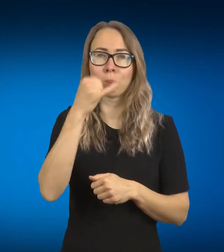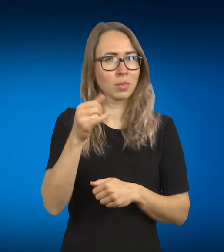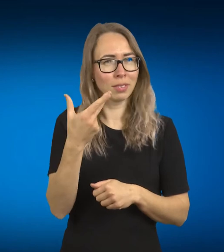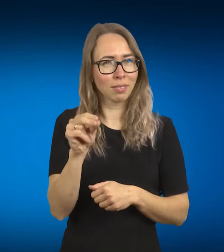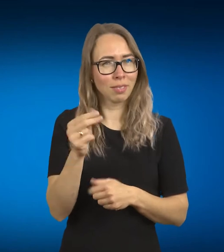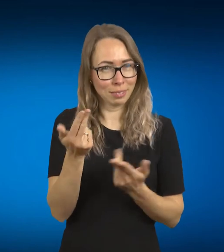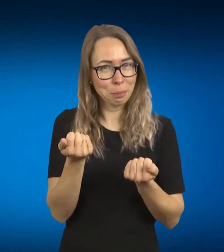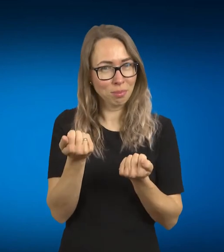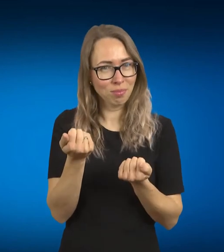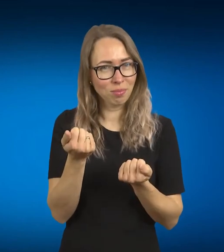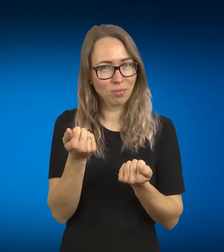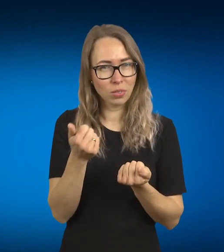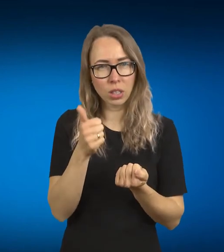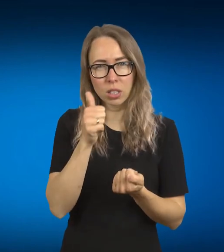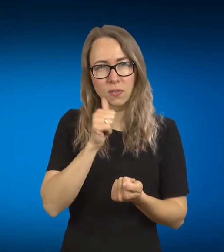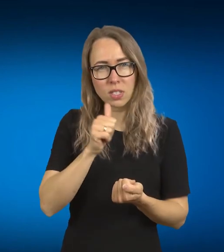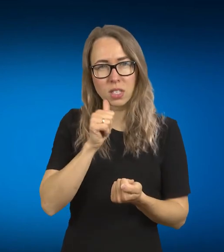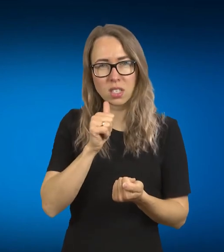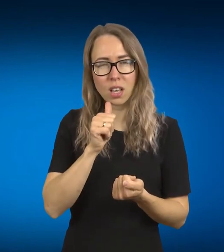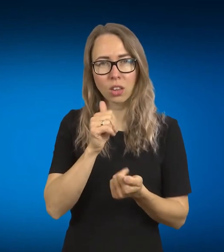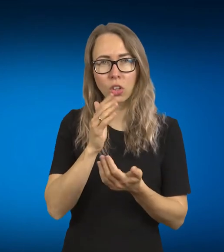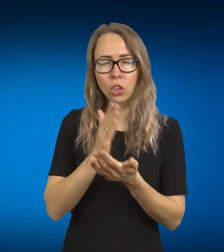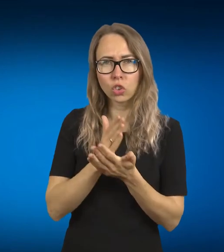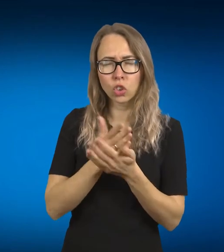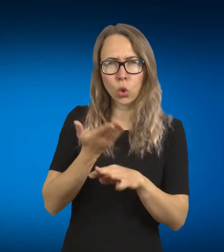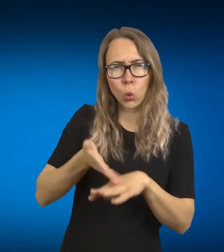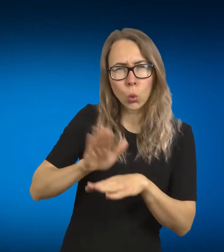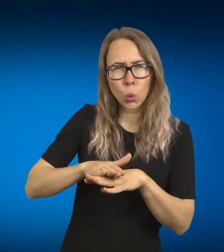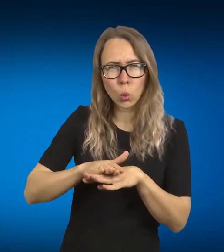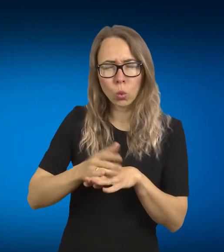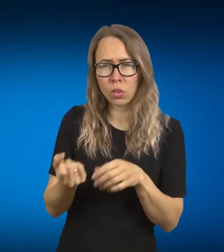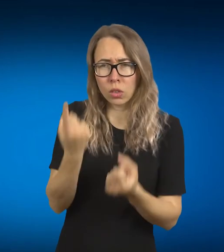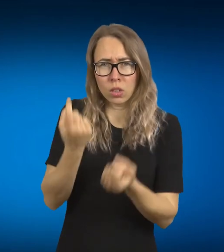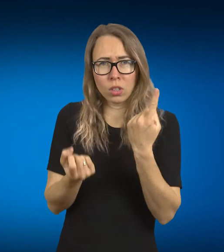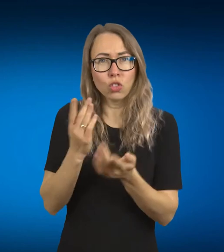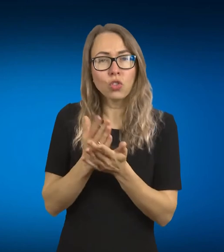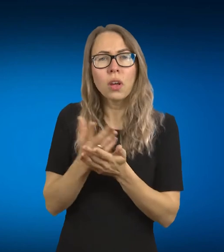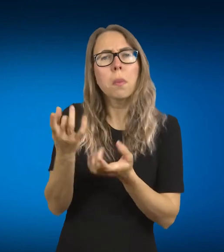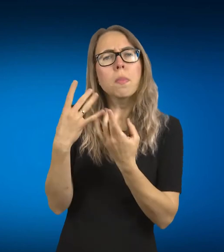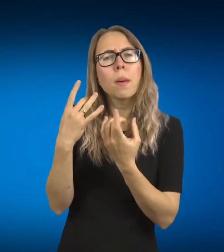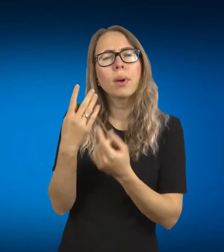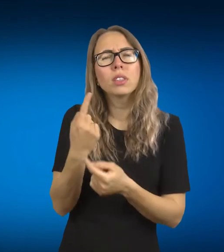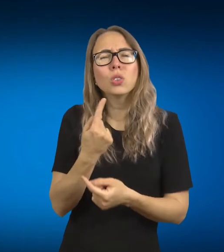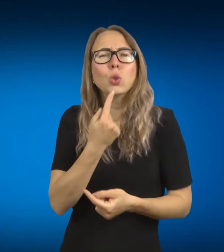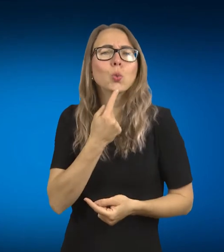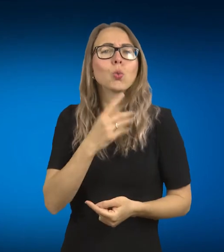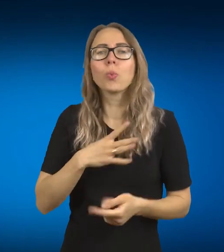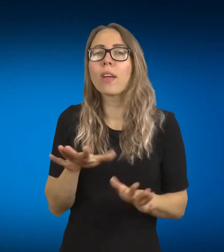tiek turėjo ir tam tikrų iššūkį, o gal ir turi ir dabar, tai vat kas buvo tiesų vietingiausi, momentai. Aišku, kad